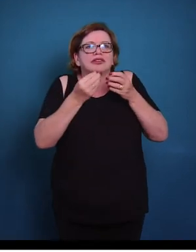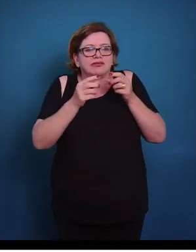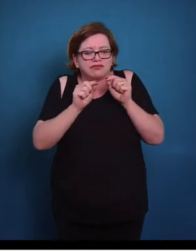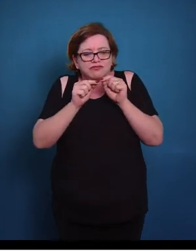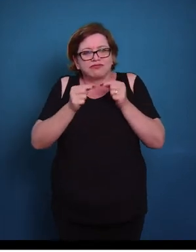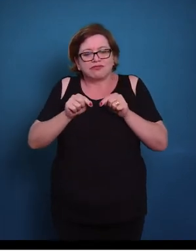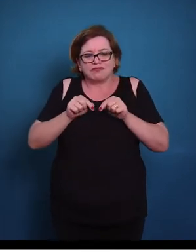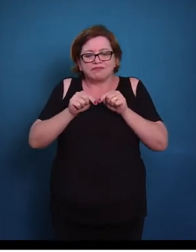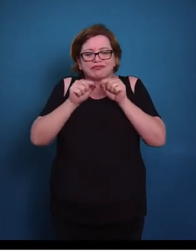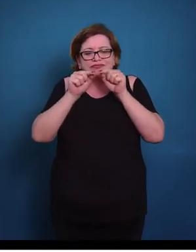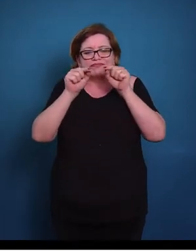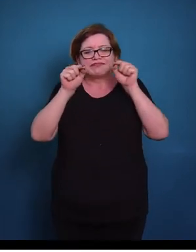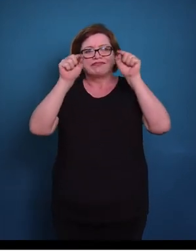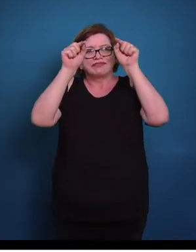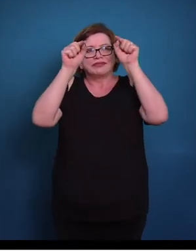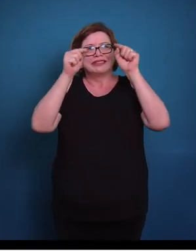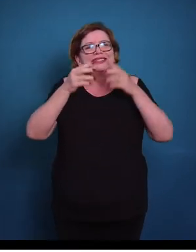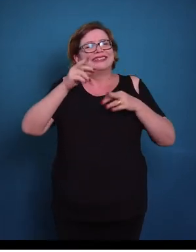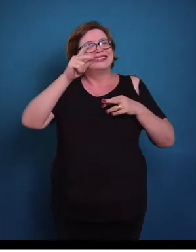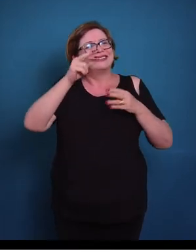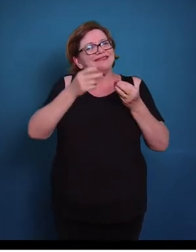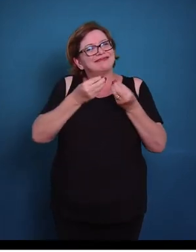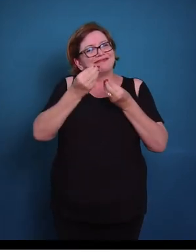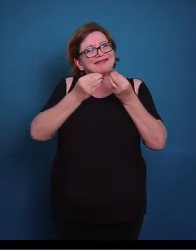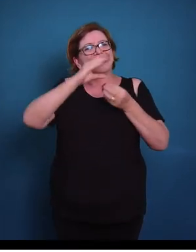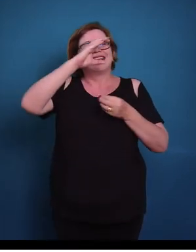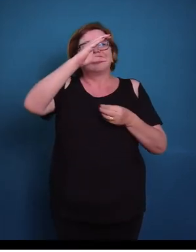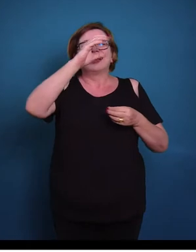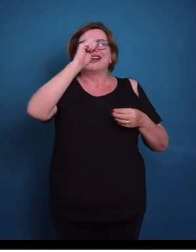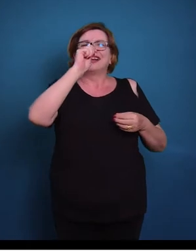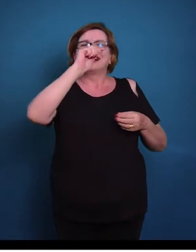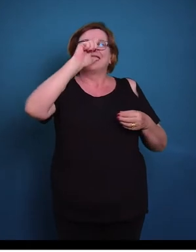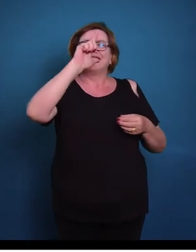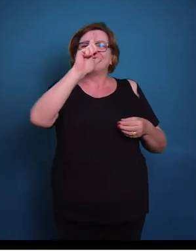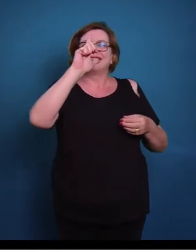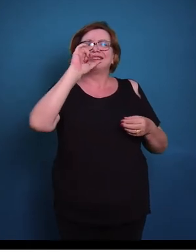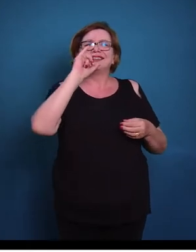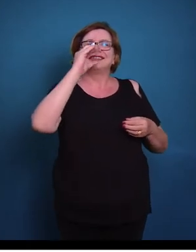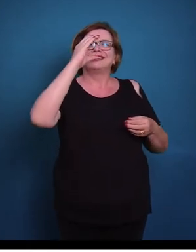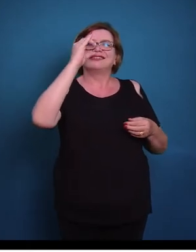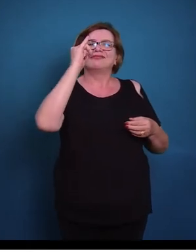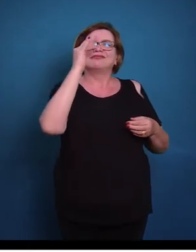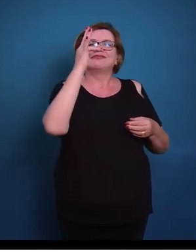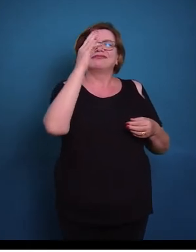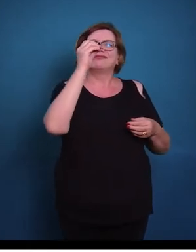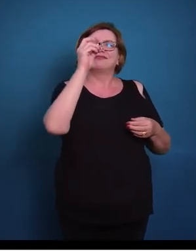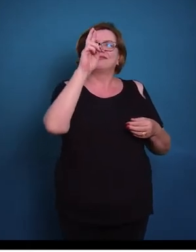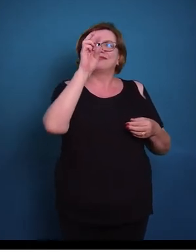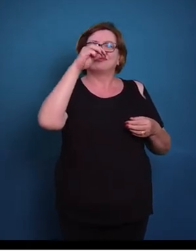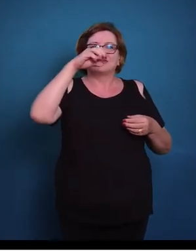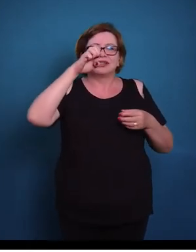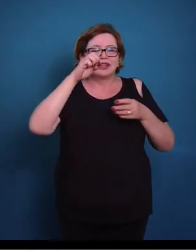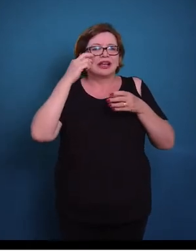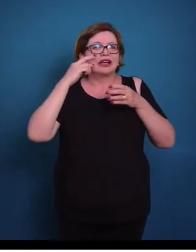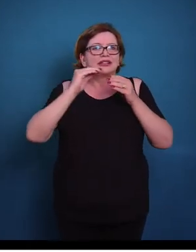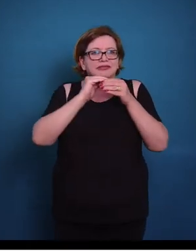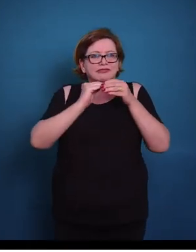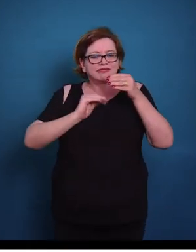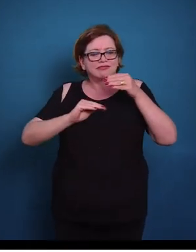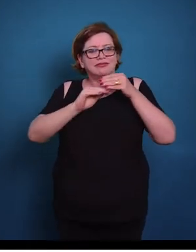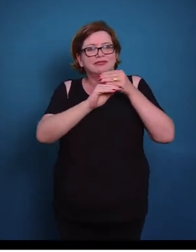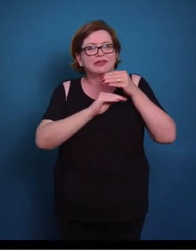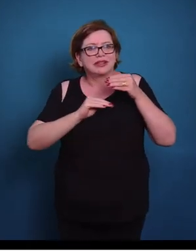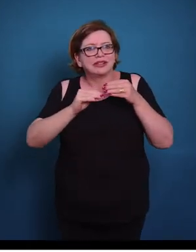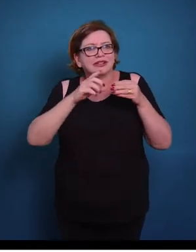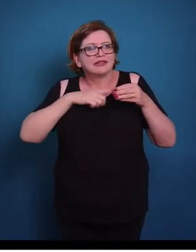formato de cálice. Então notem que isso é bem interessante. Aqui nós temos, essa parte basal é onde está o núcleo citoplasma.